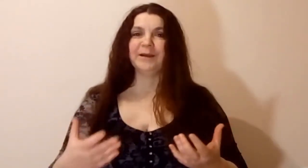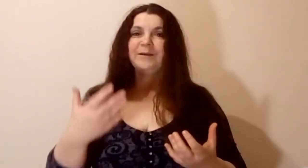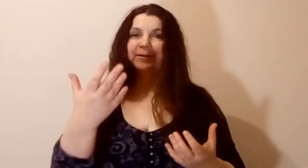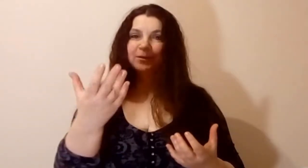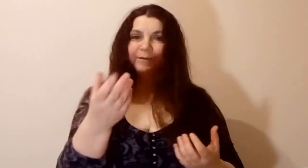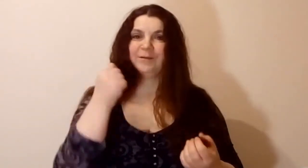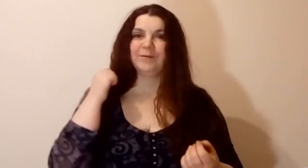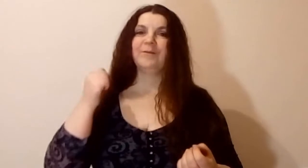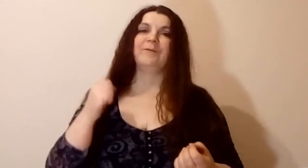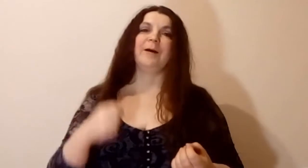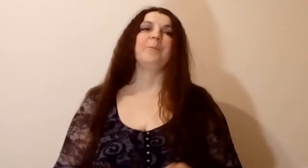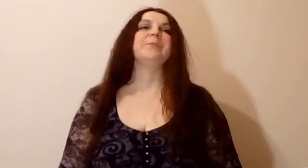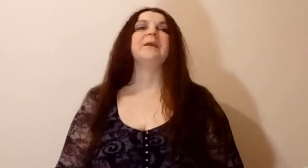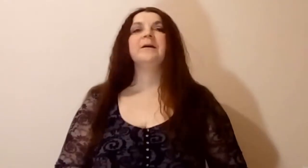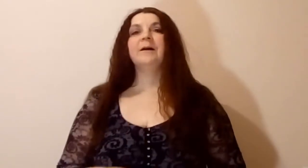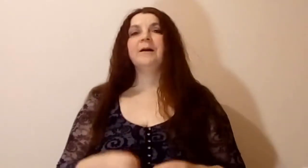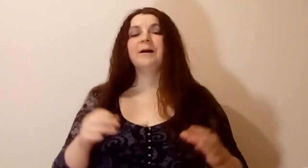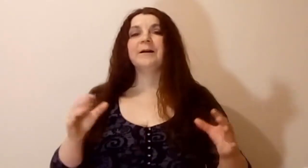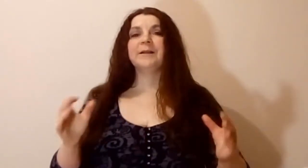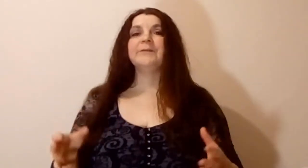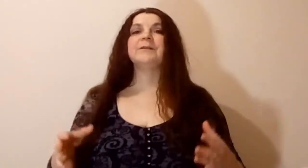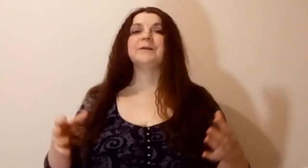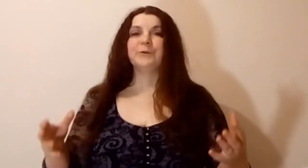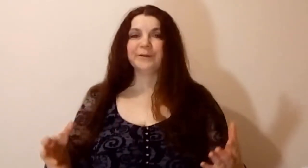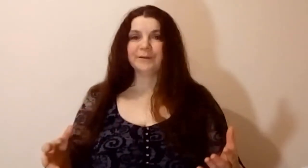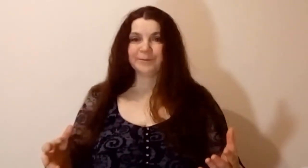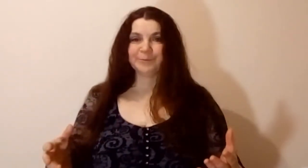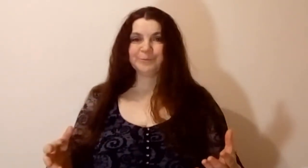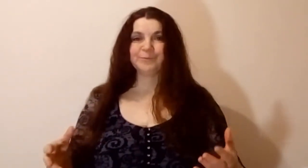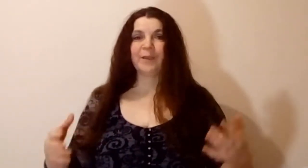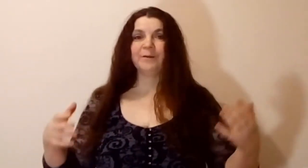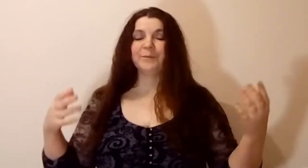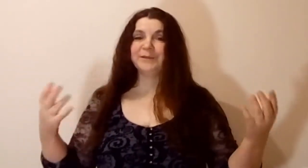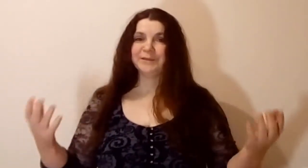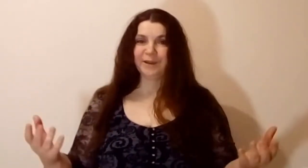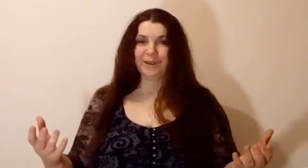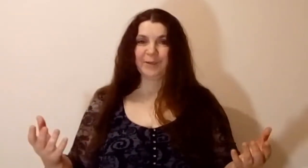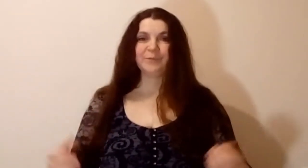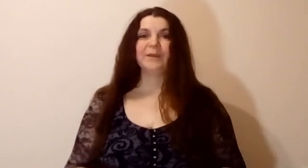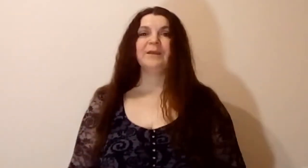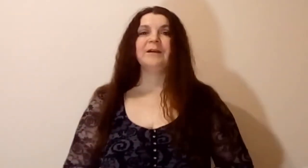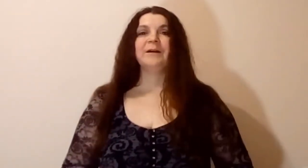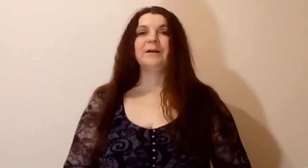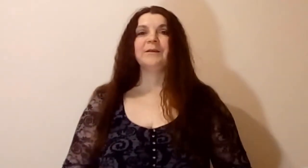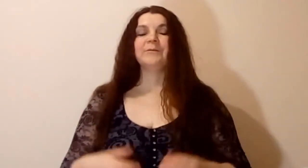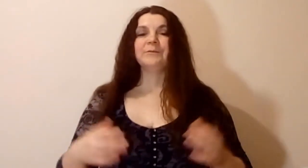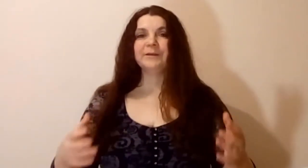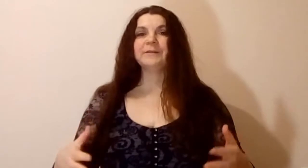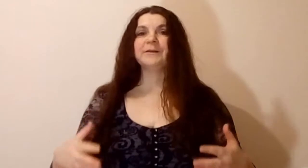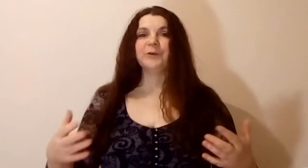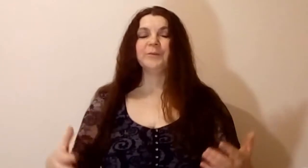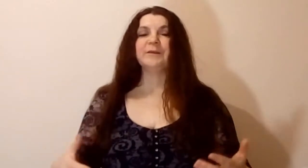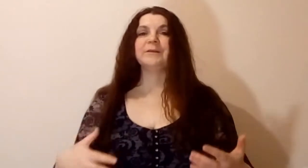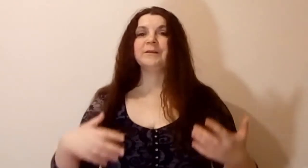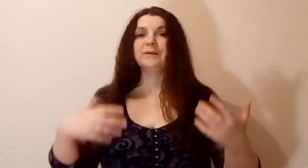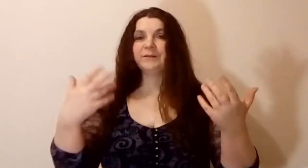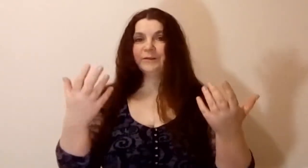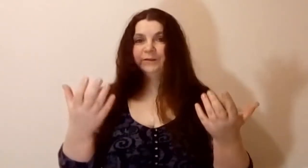вам. Когда вы заходите в помещение, вы знакомитесь с